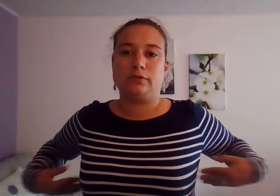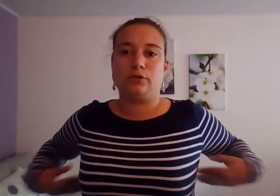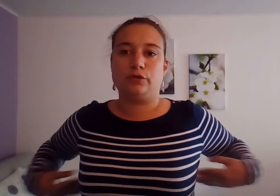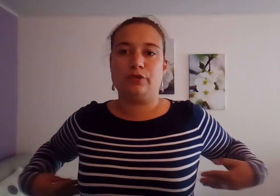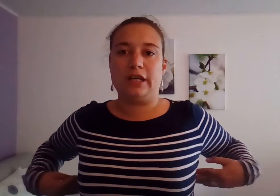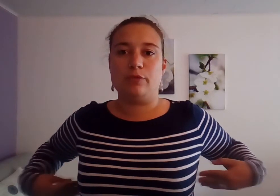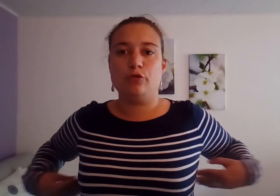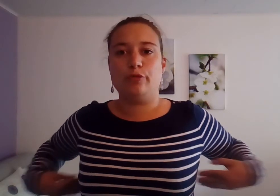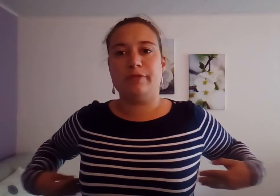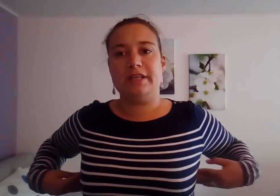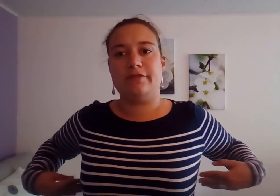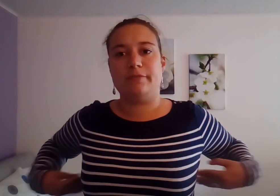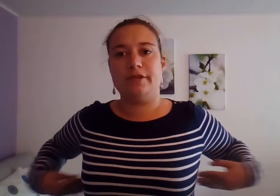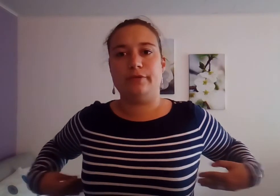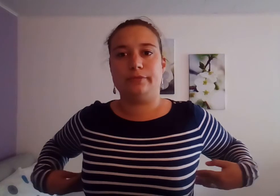Je voudrais un mieux pour mes liens familiaux.